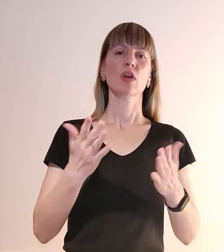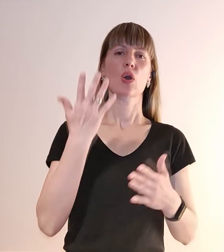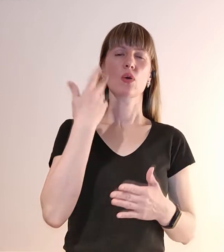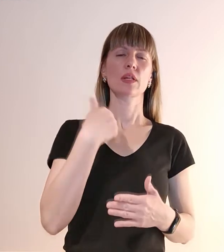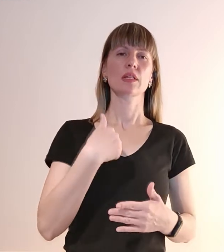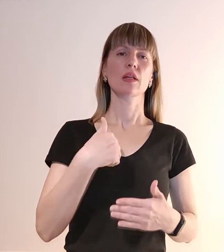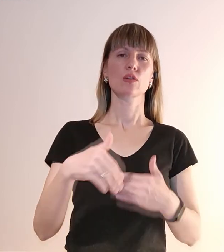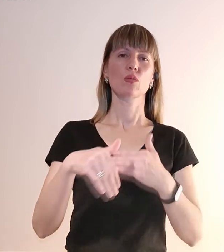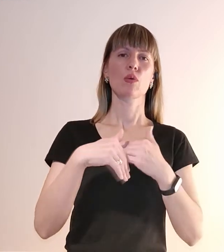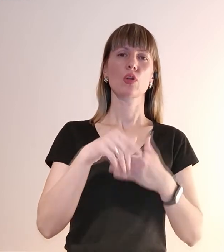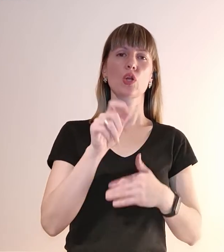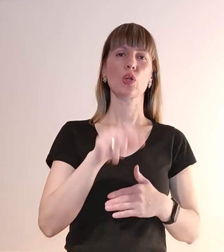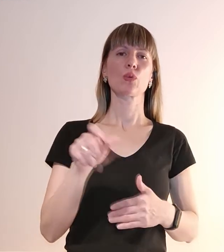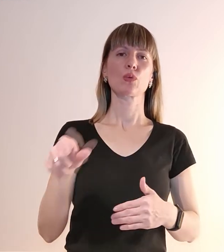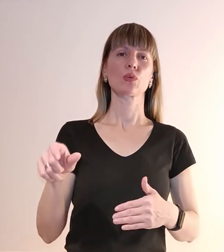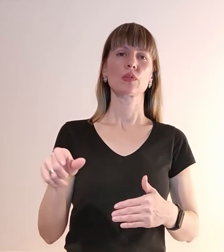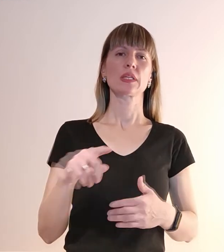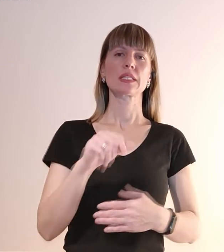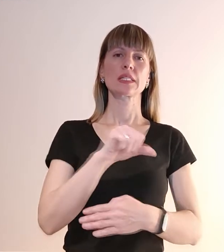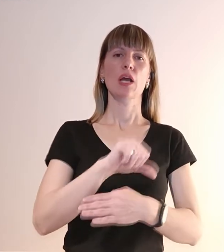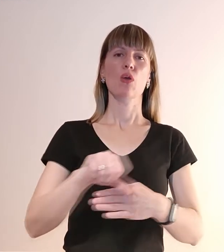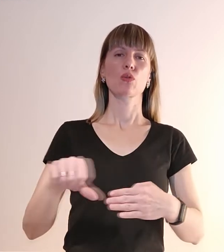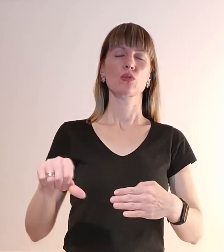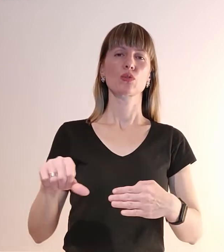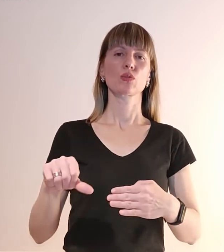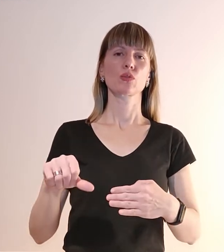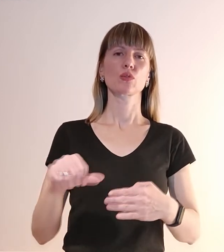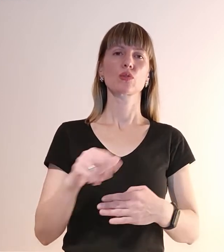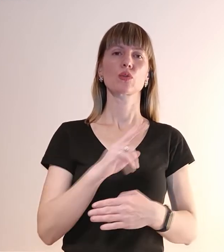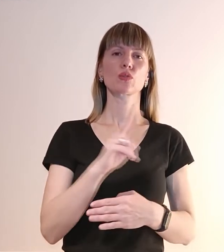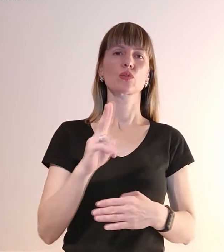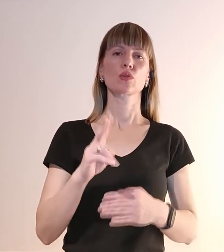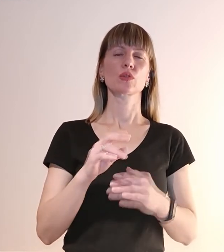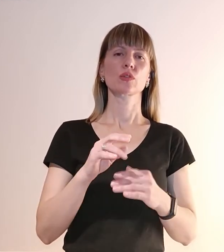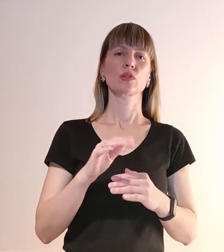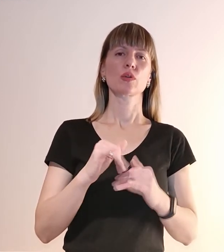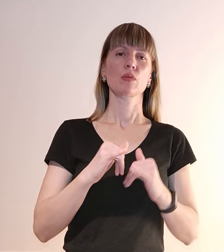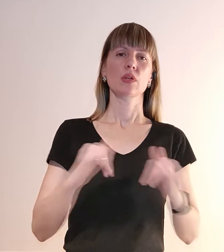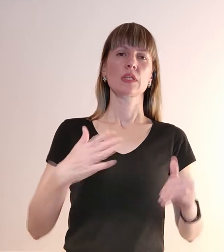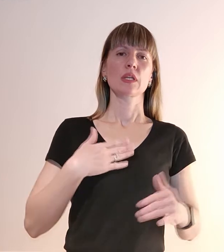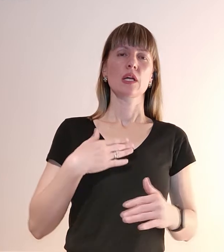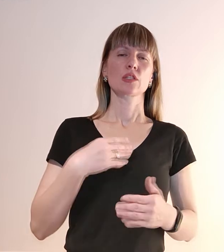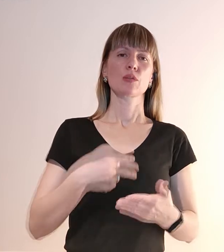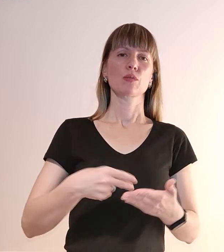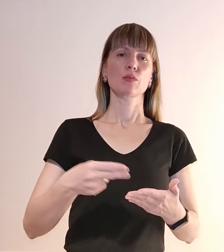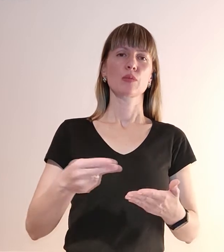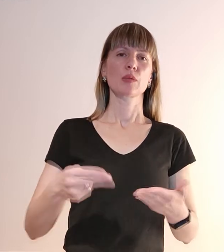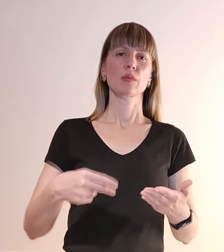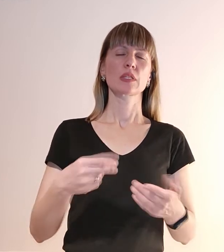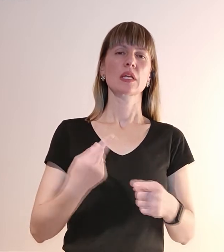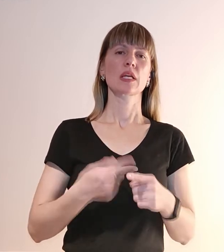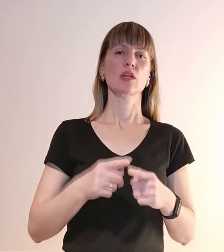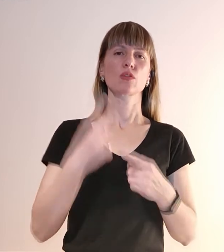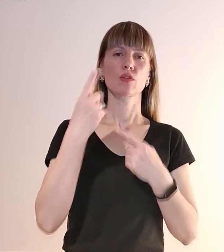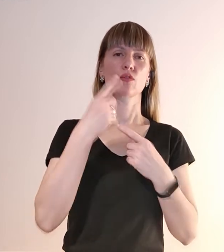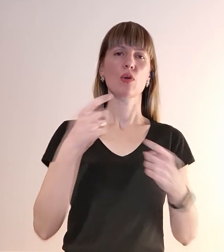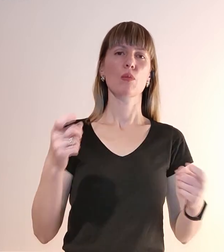допомагали люди за кордоном. Хтось поширив з наших відписників цю інформацію і люди за